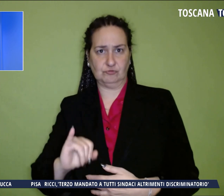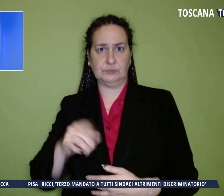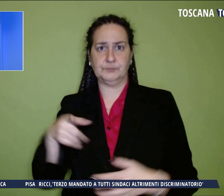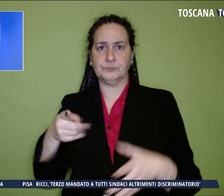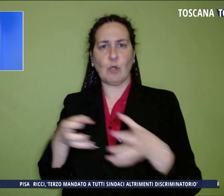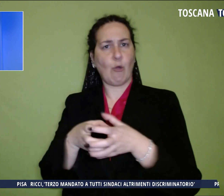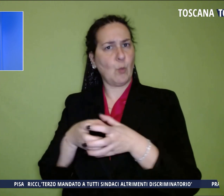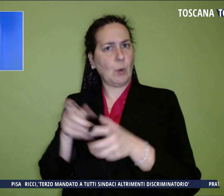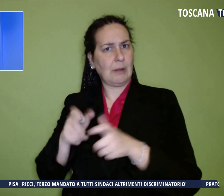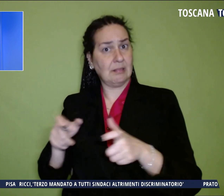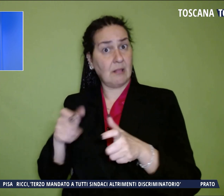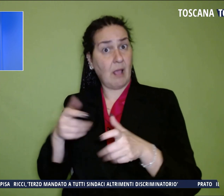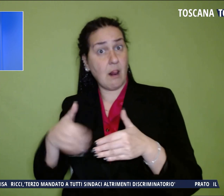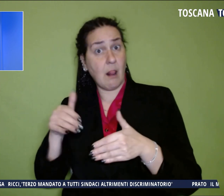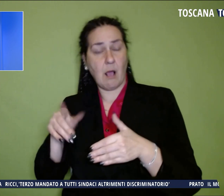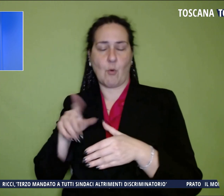cantieri.